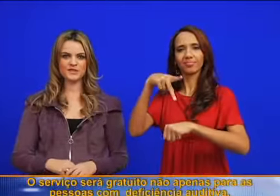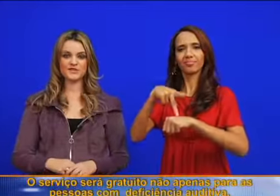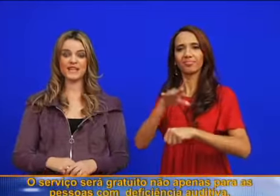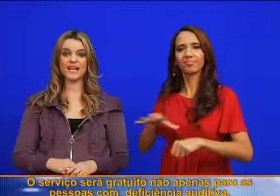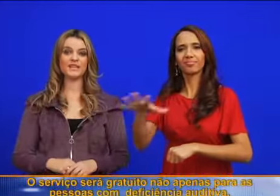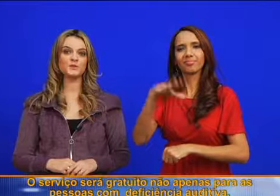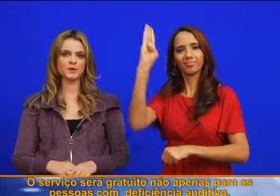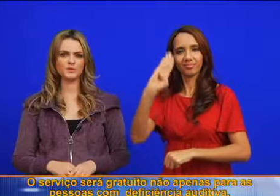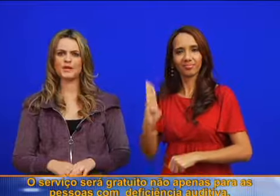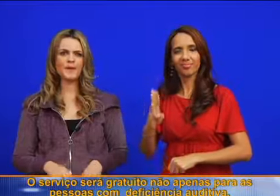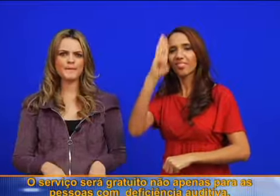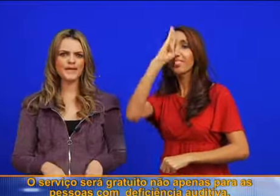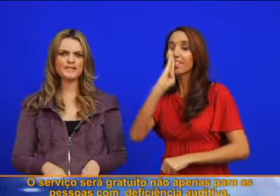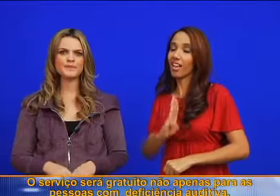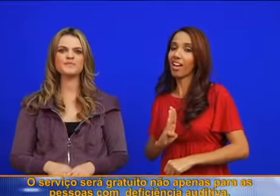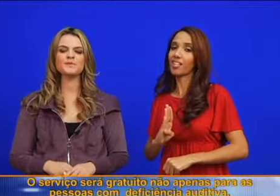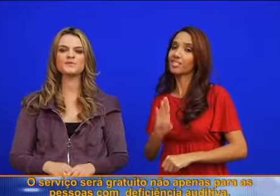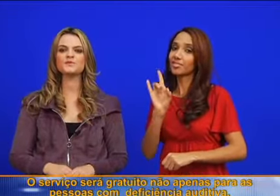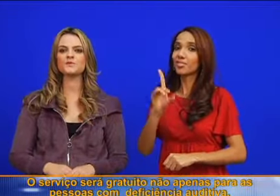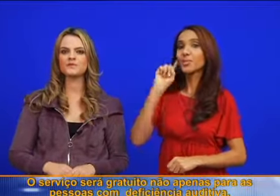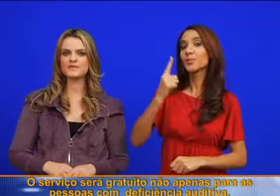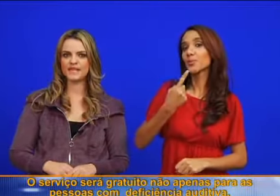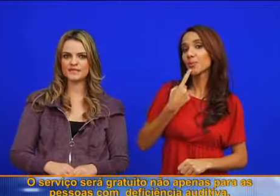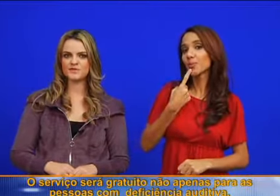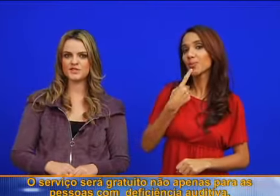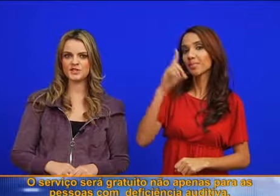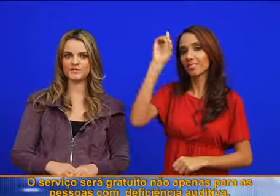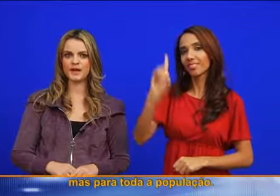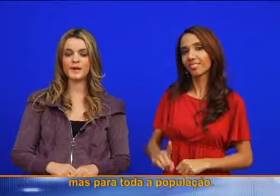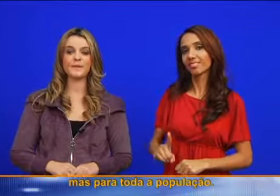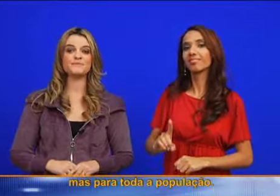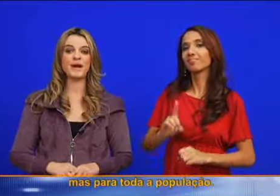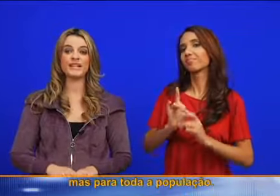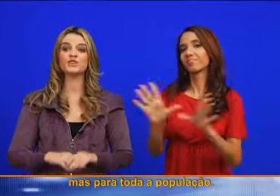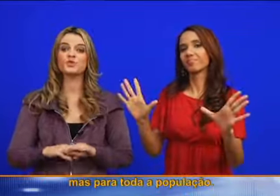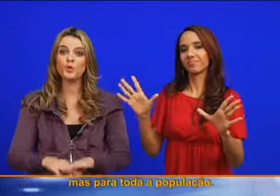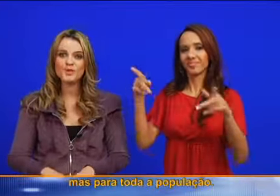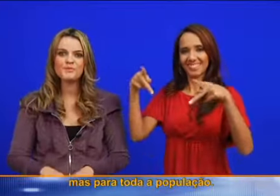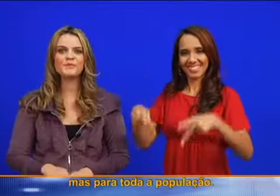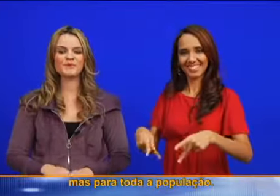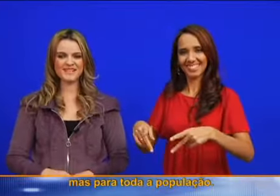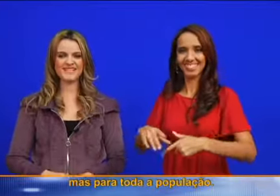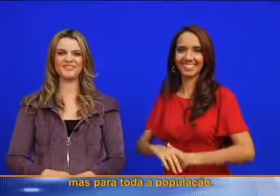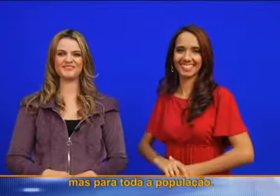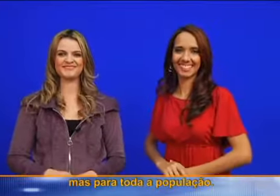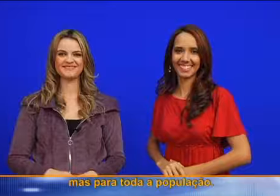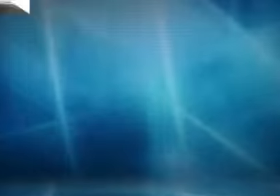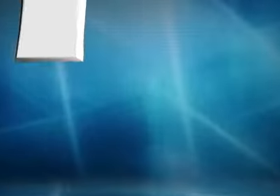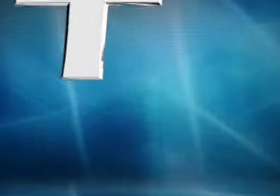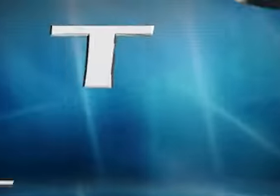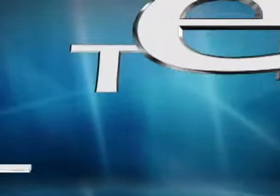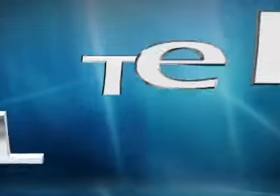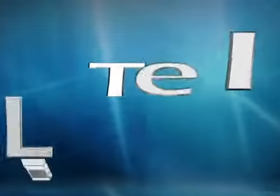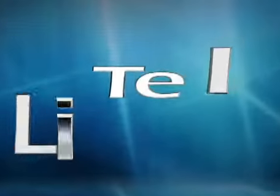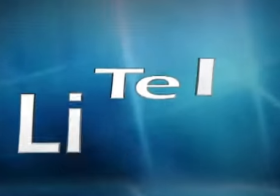O serviço será gratuito não apenas para as pessoas com deficiência auditiva, mas para toda a população.